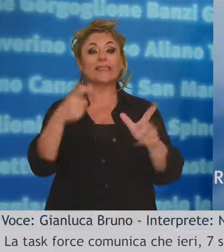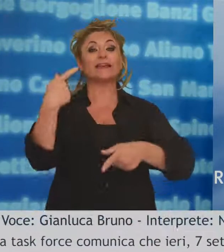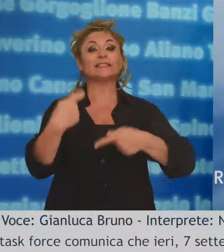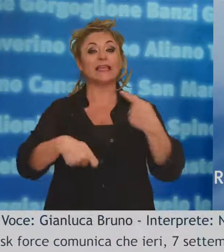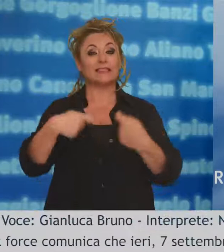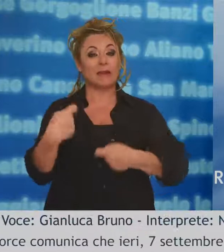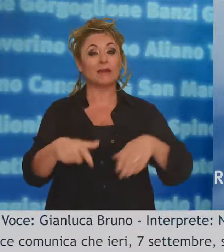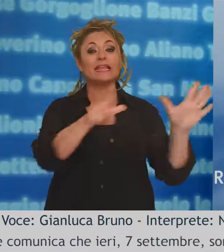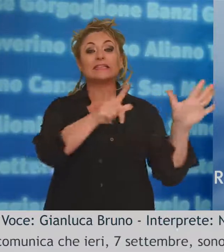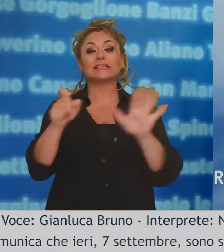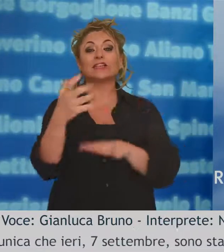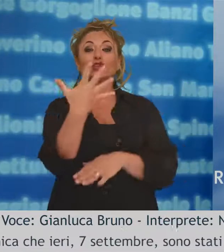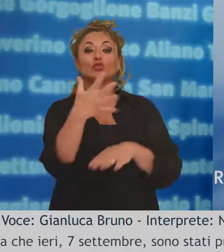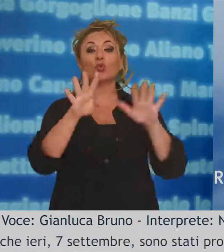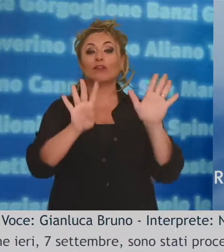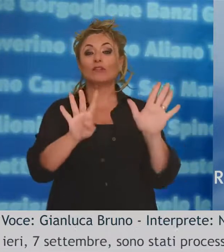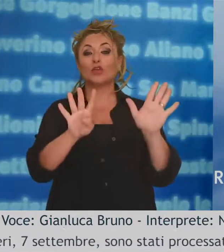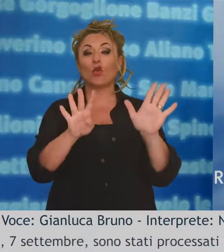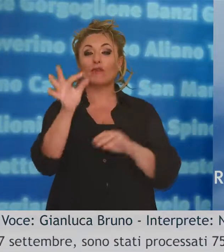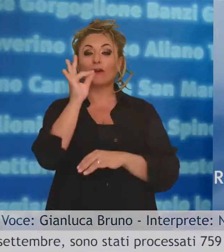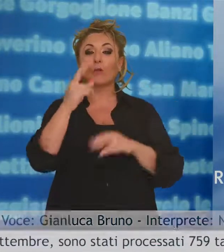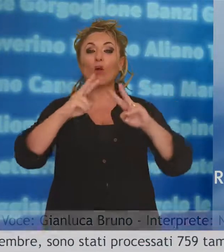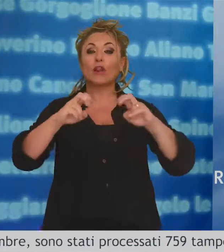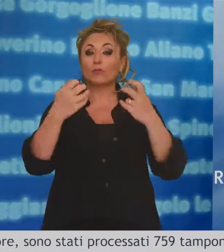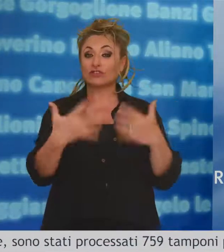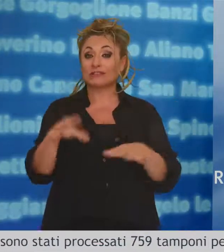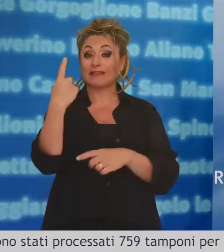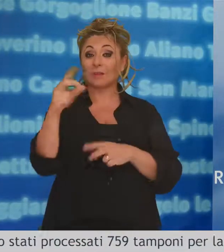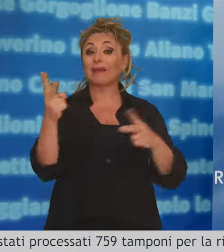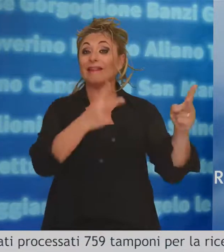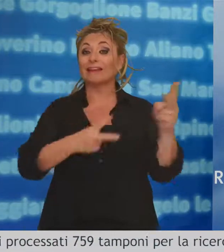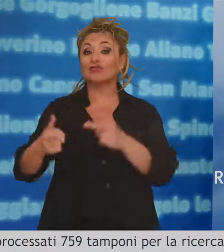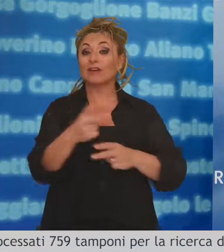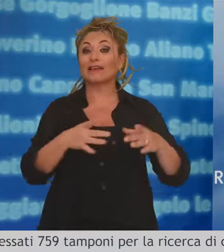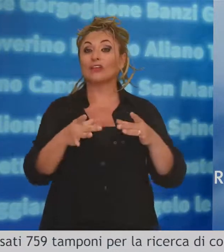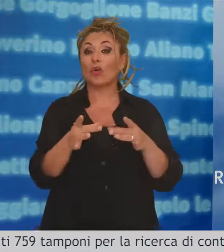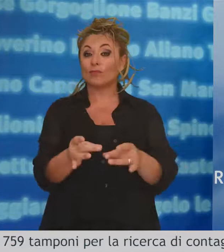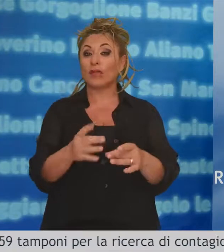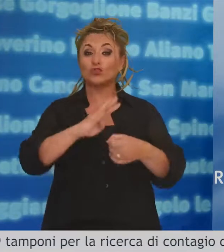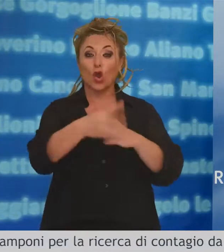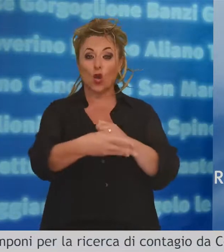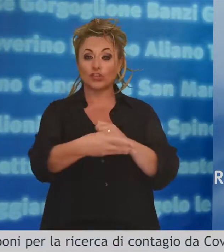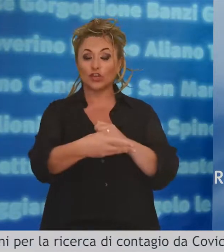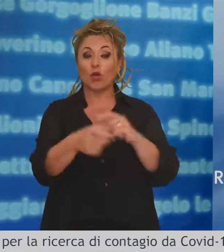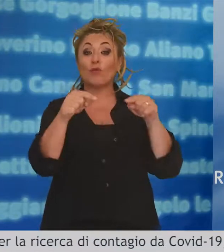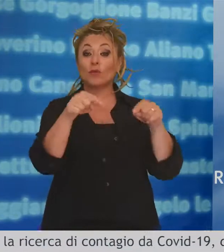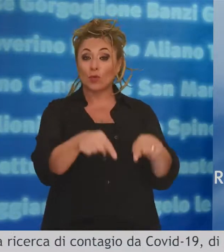settembre sono stati processati 759 tamponi per la ricerca di contagio da Covid-19,